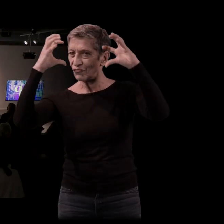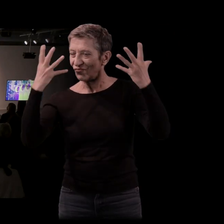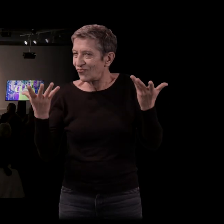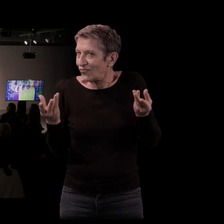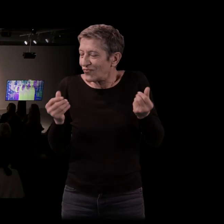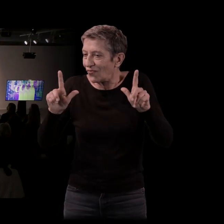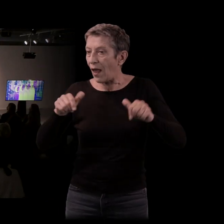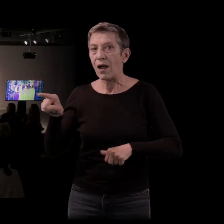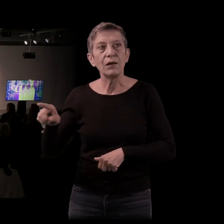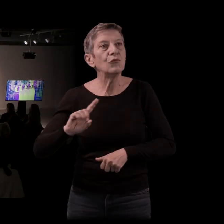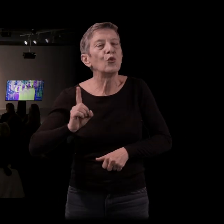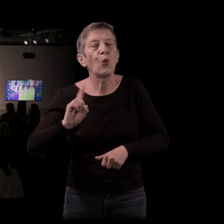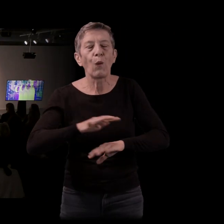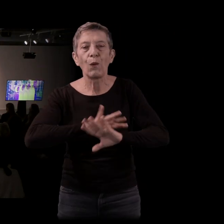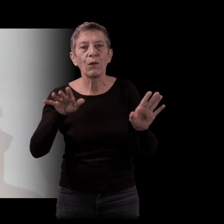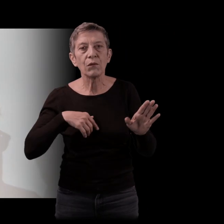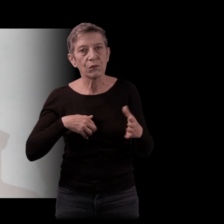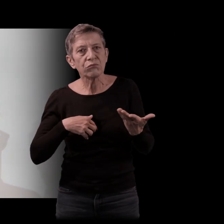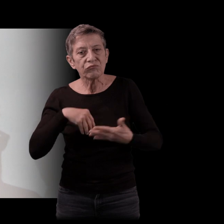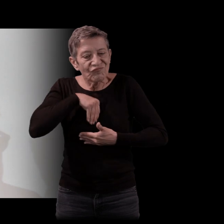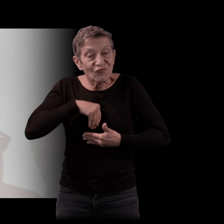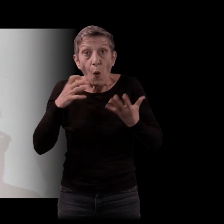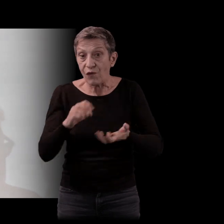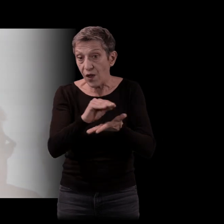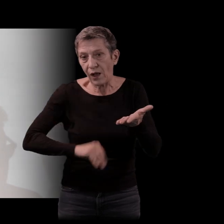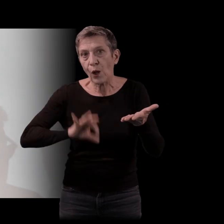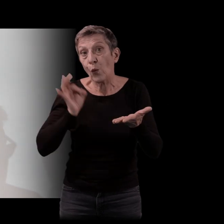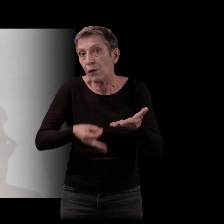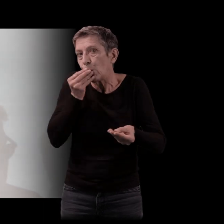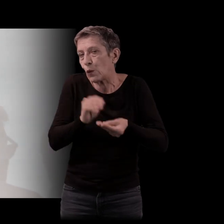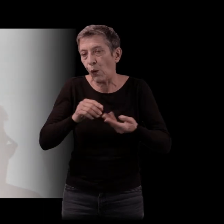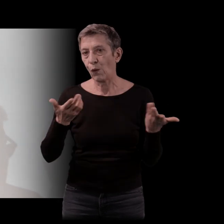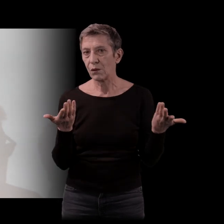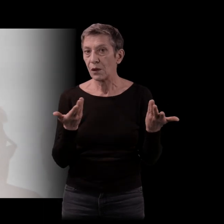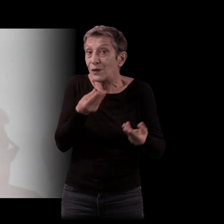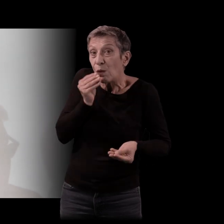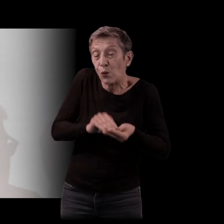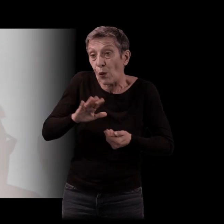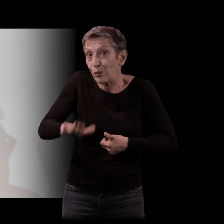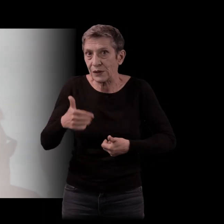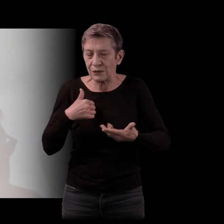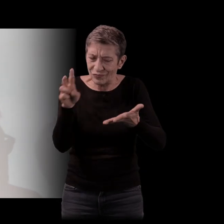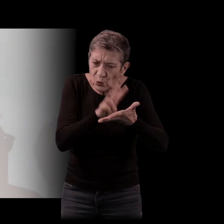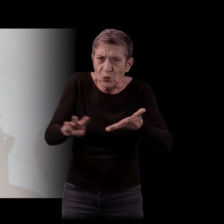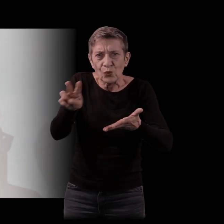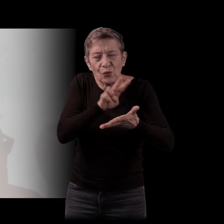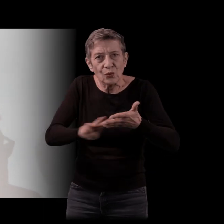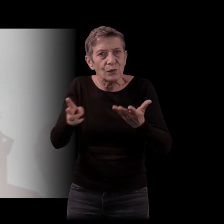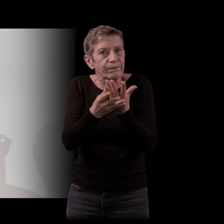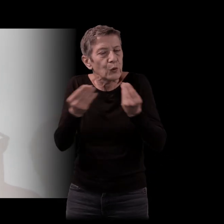Très, très tôt, j'ai eu envie d'écrire, ça c'est vrai. Très tôt, j'ai été un lecteur quand même acharné. Très tôt, j'ai admiré beaucoup les